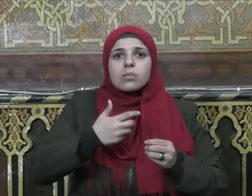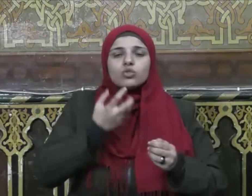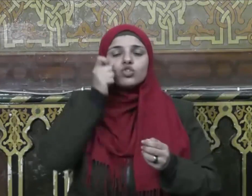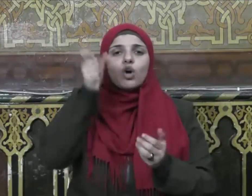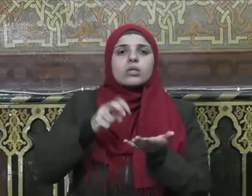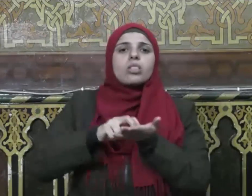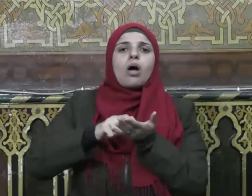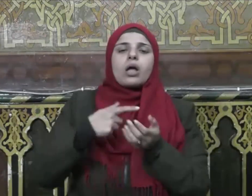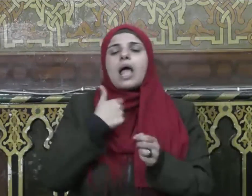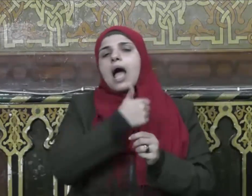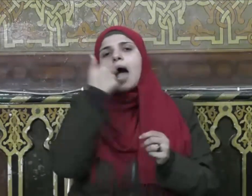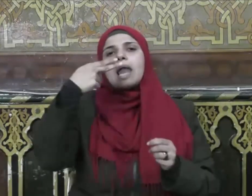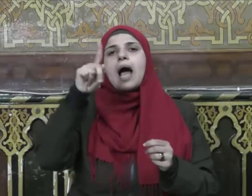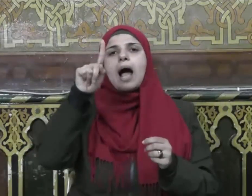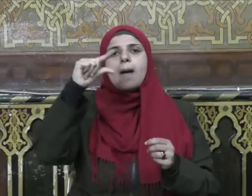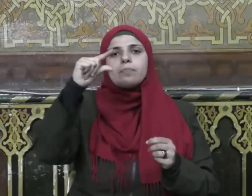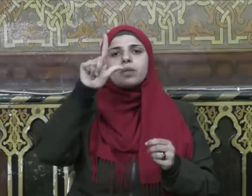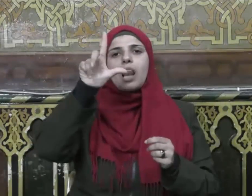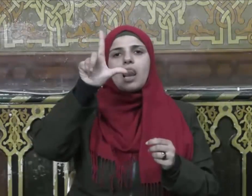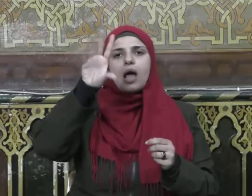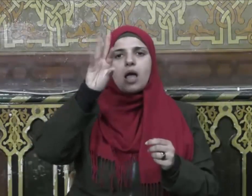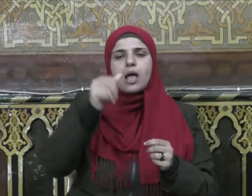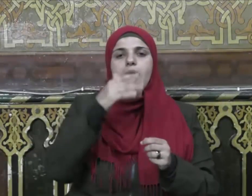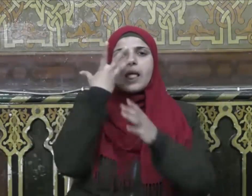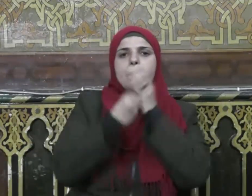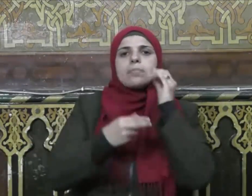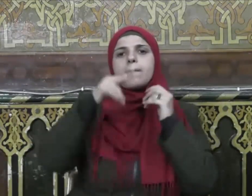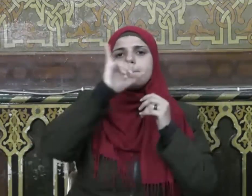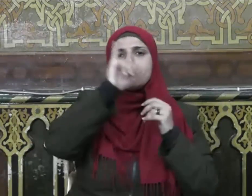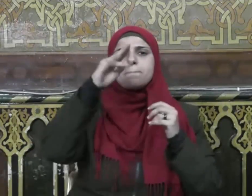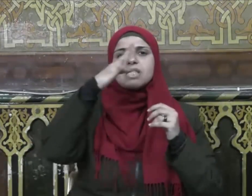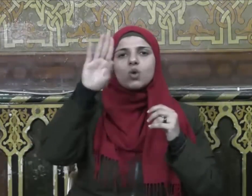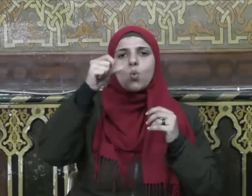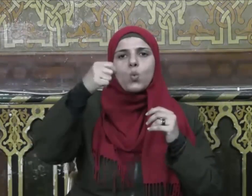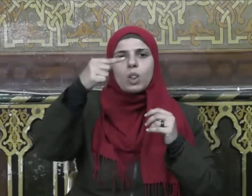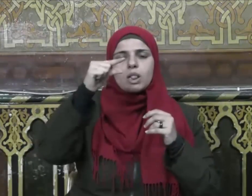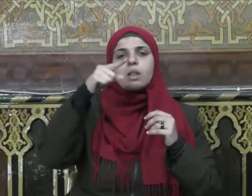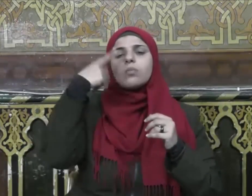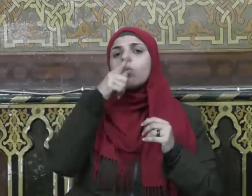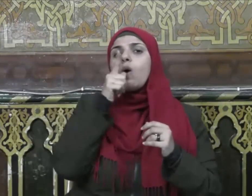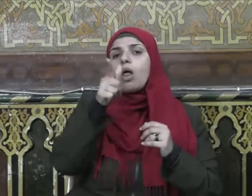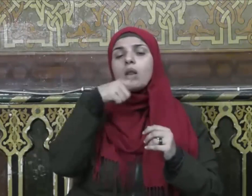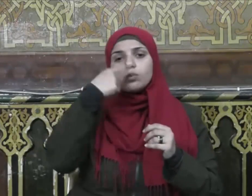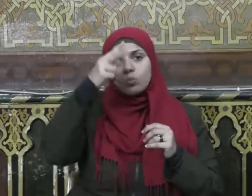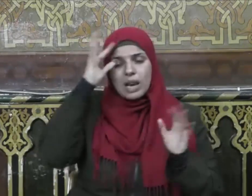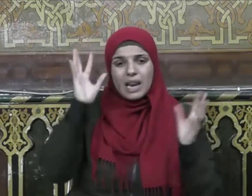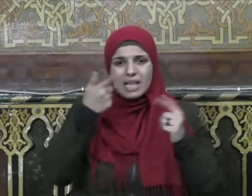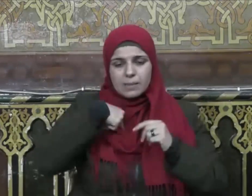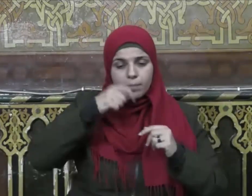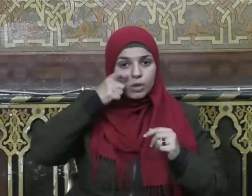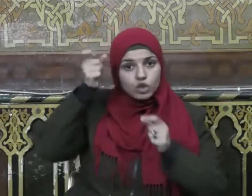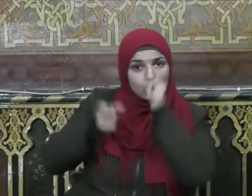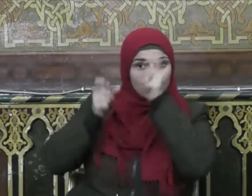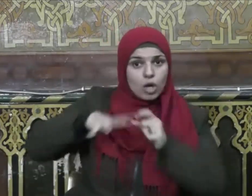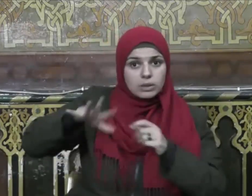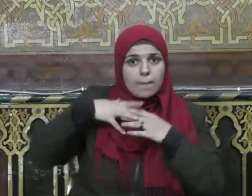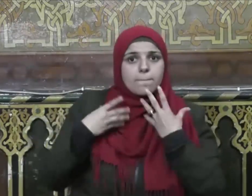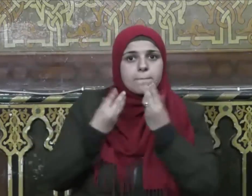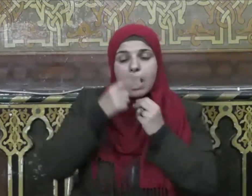عبد الله بن مسعود رضي الله عنه قال اعتبروا الناس بأغدانهم فإن المرأة